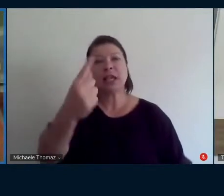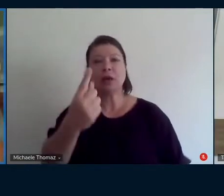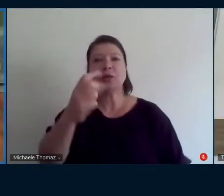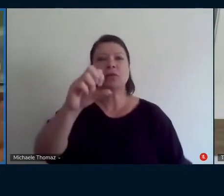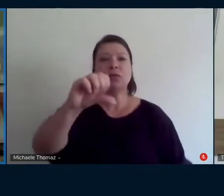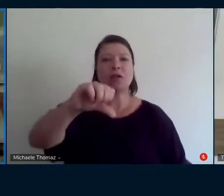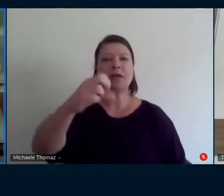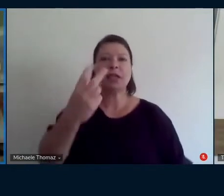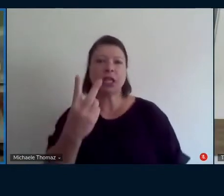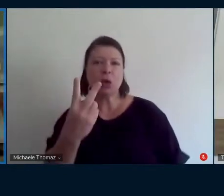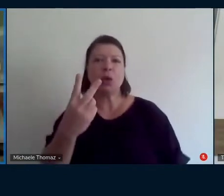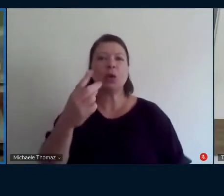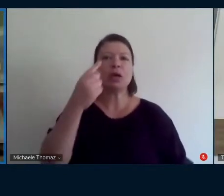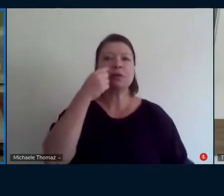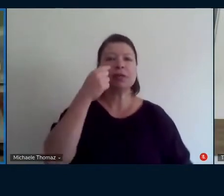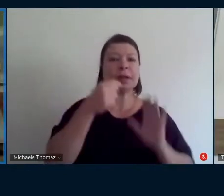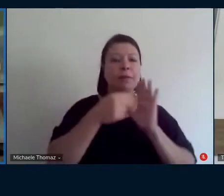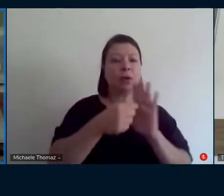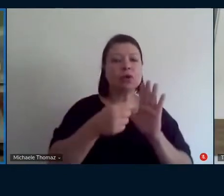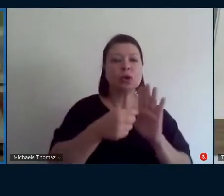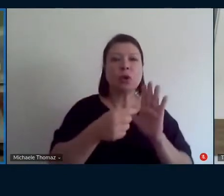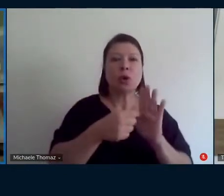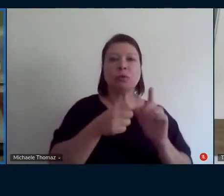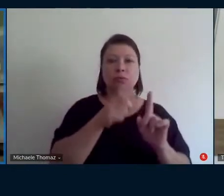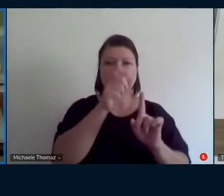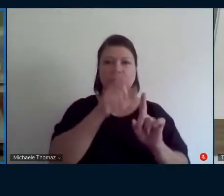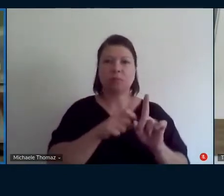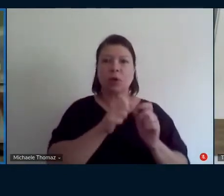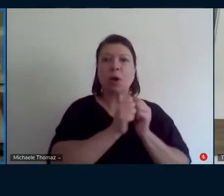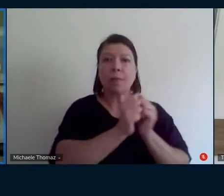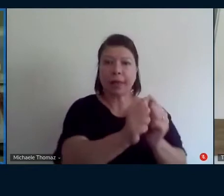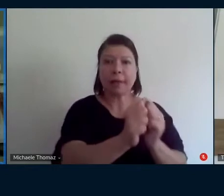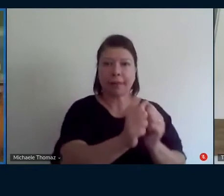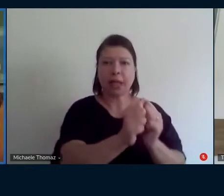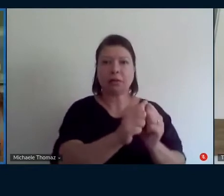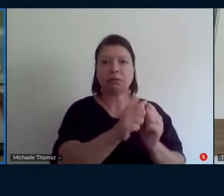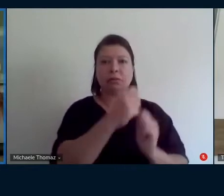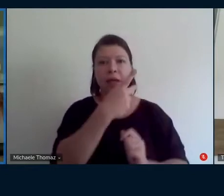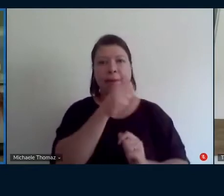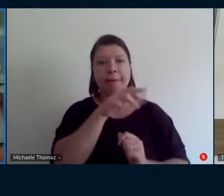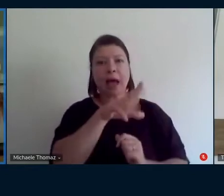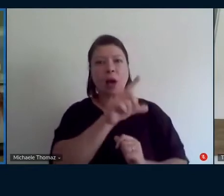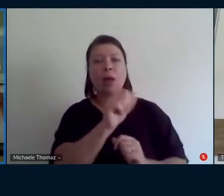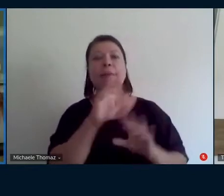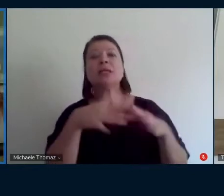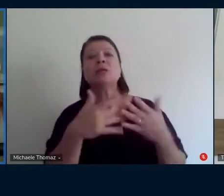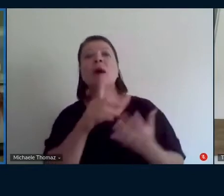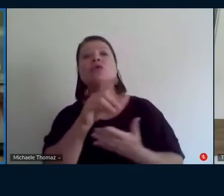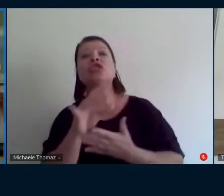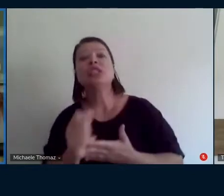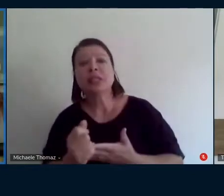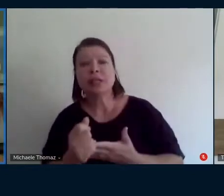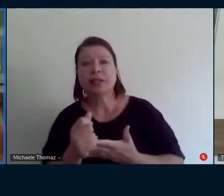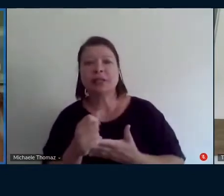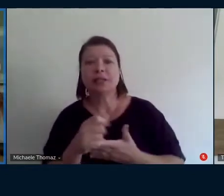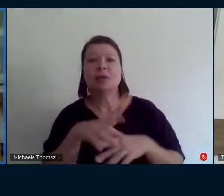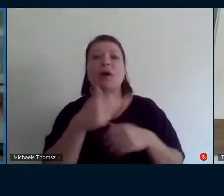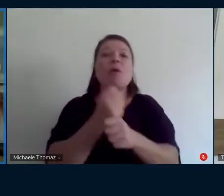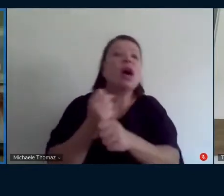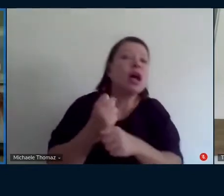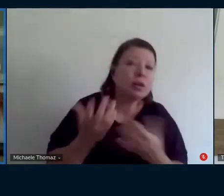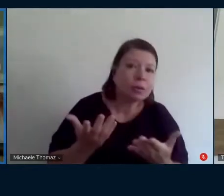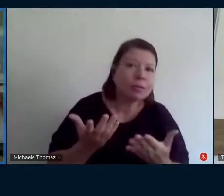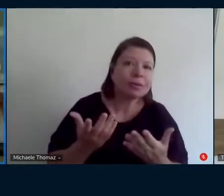a gente fica juntando as informações de todas essas páginas para saber que foi de 2018 2019 sabe